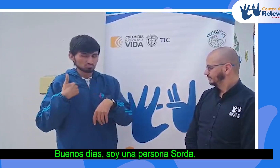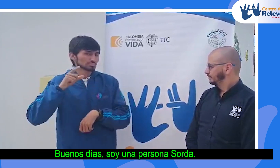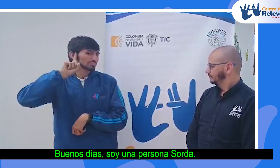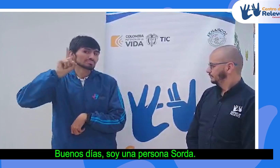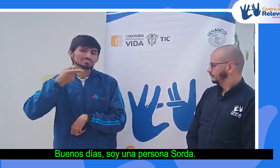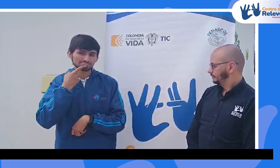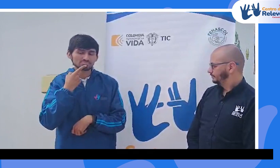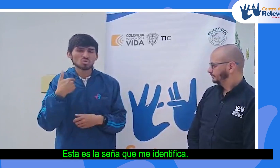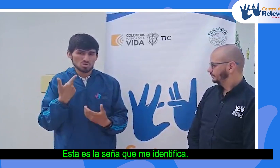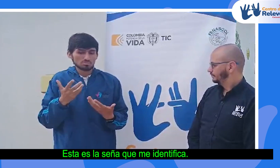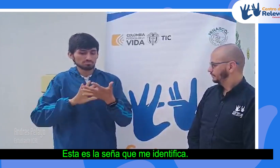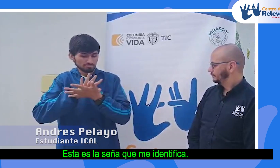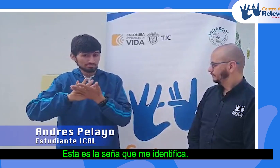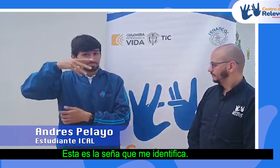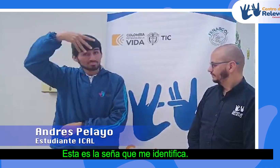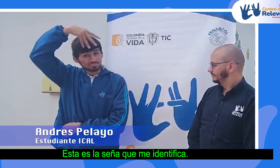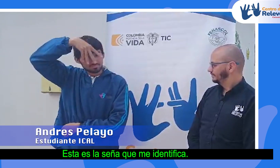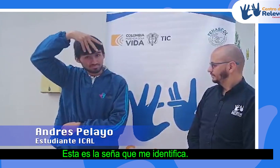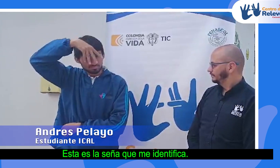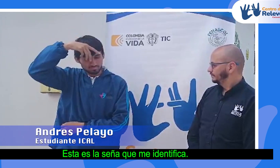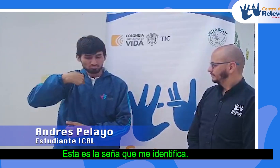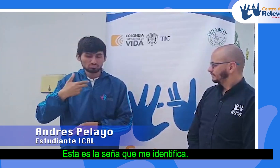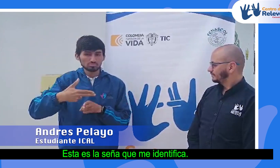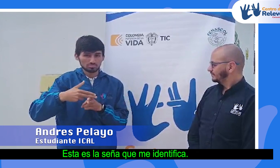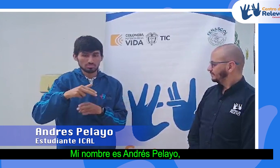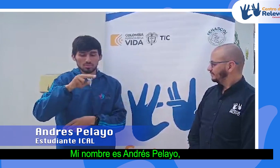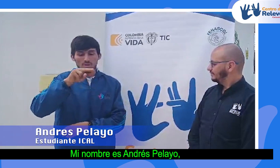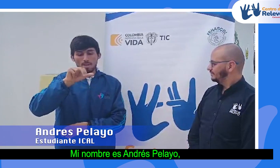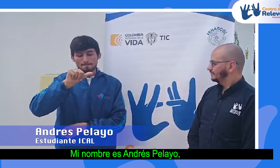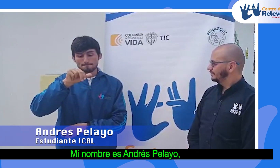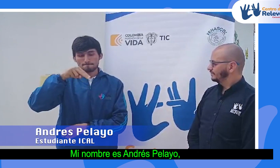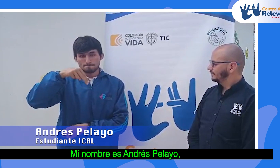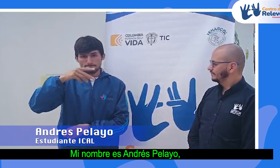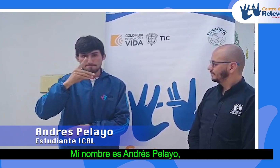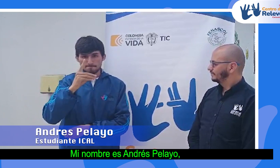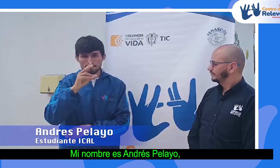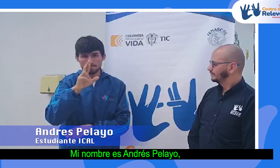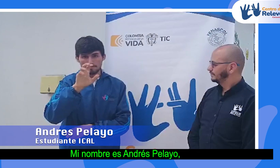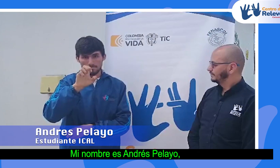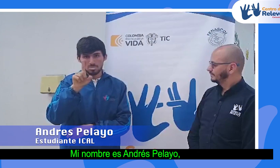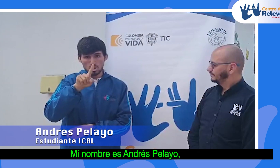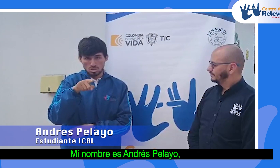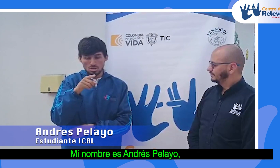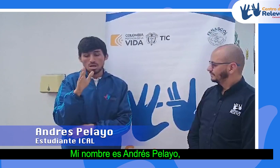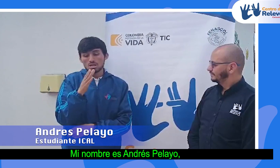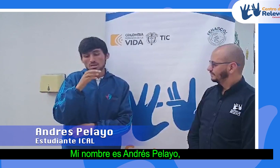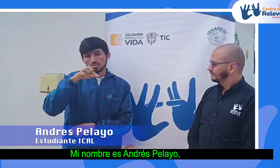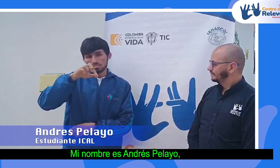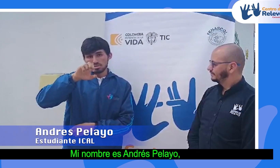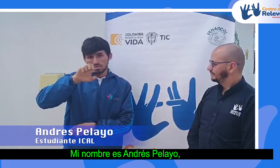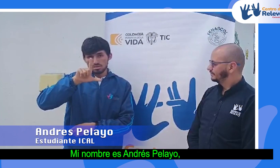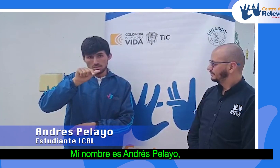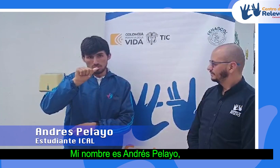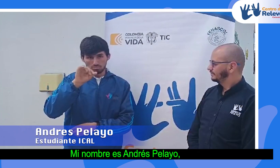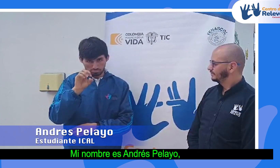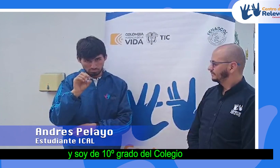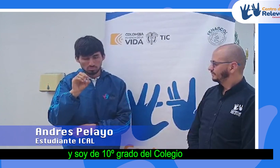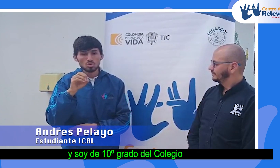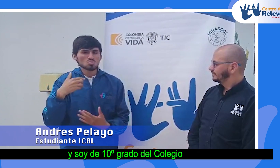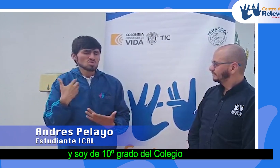sorda, esta es la seña que me identifica, mi nombre es Andrés Pelayo y soy